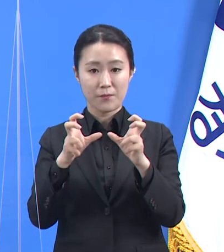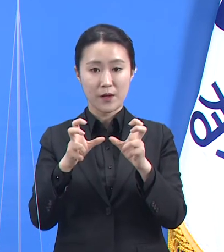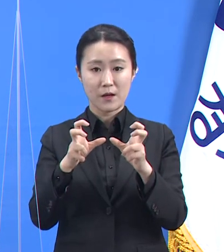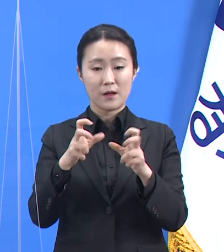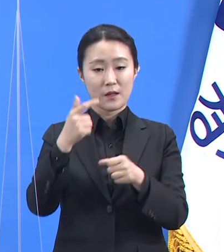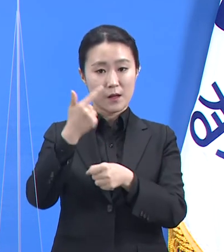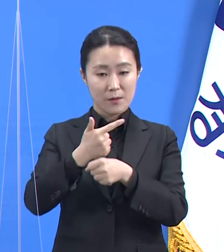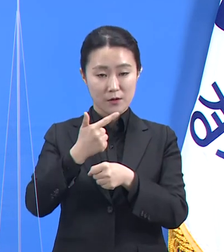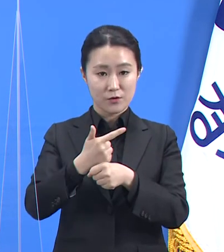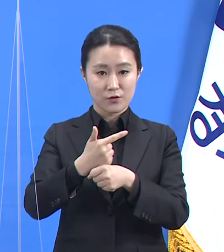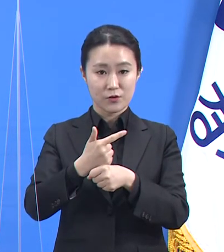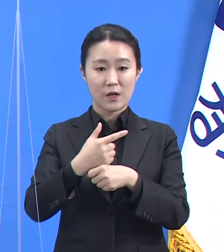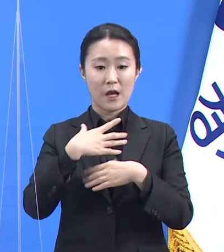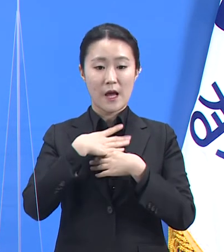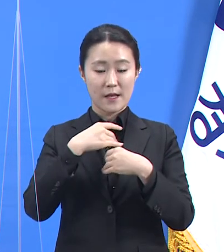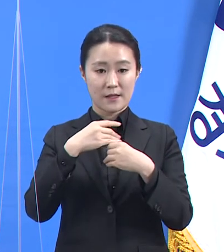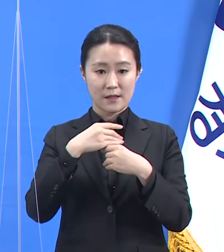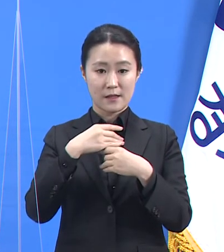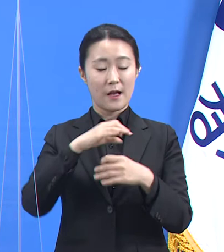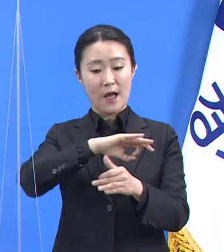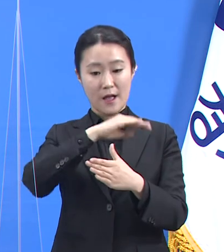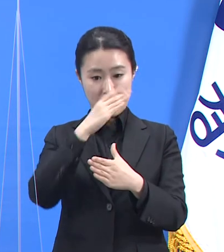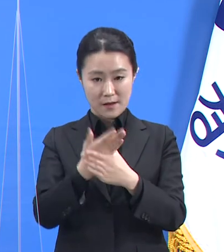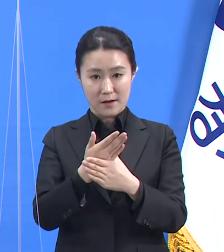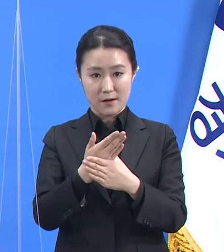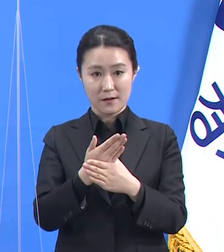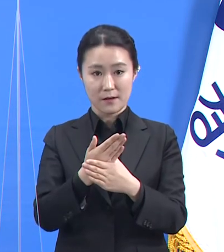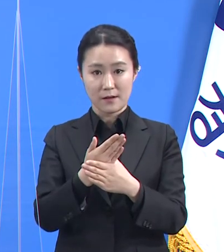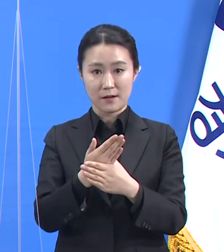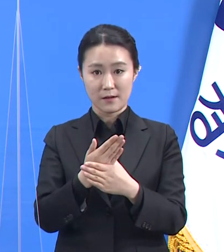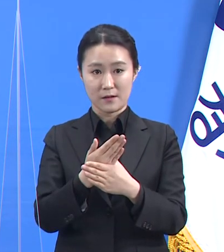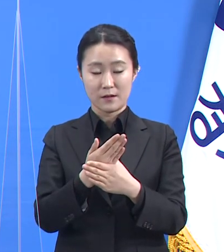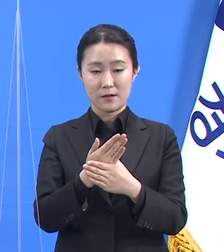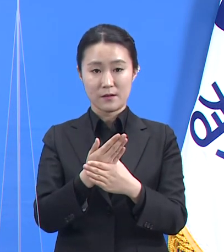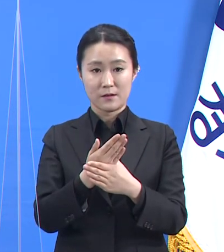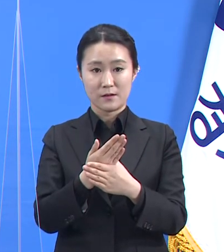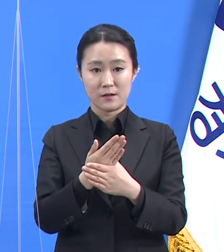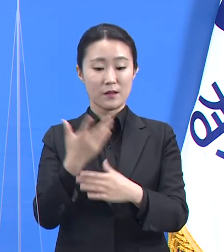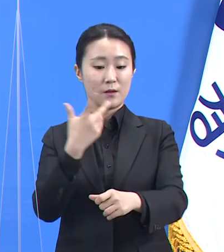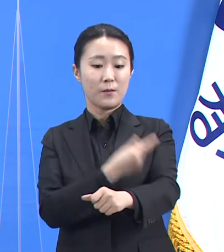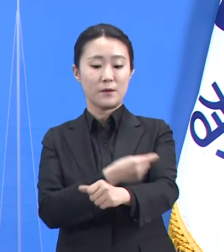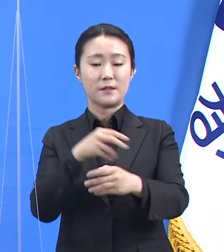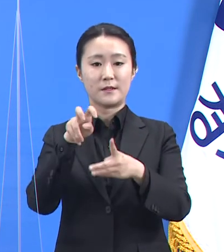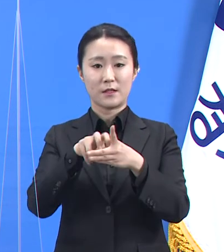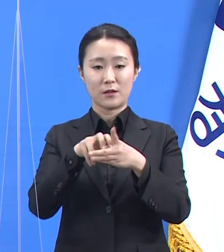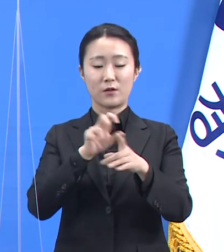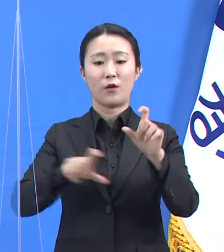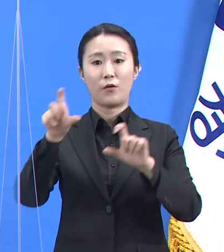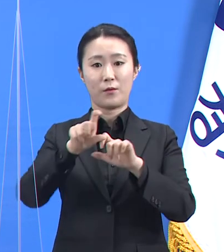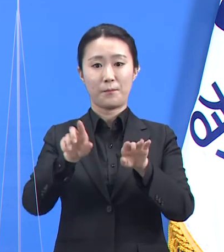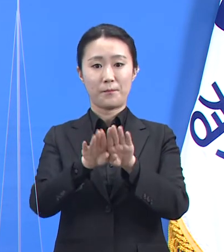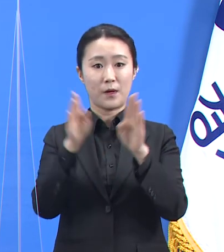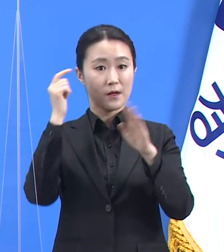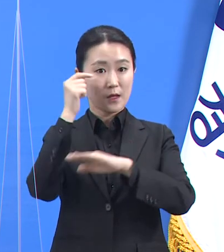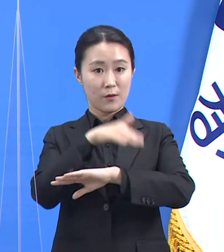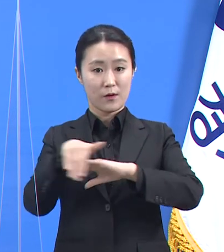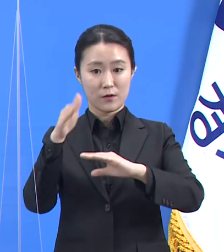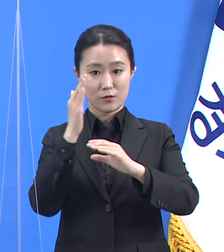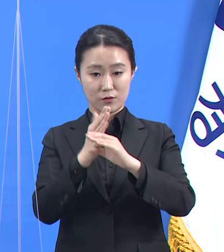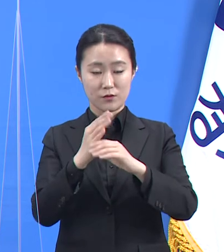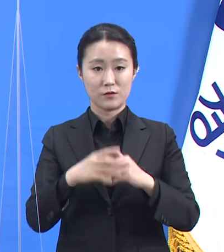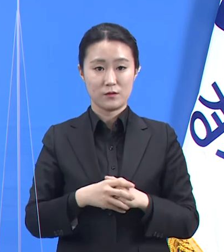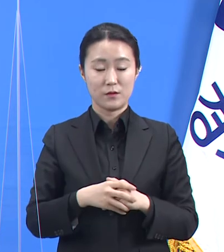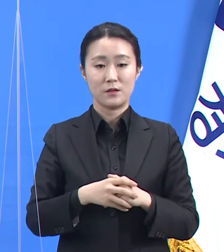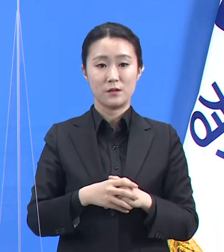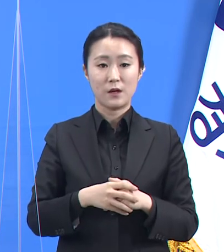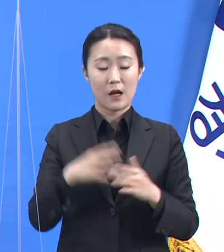안양시에 코로나19 예방접종센터 3개소를 추가로 설치하여 총 5개소를 운영하게 되고